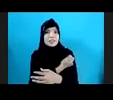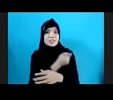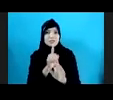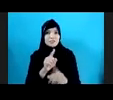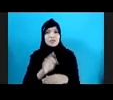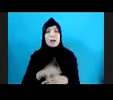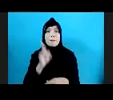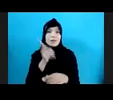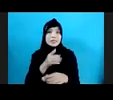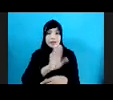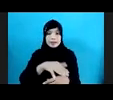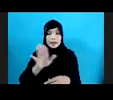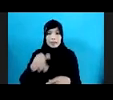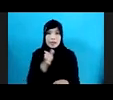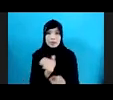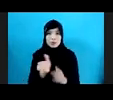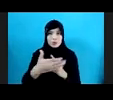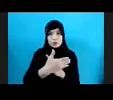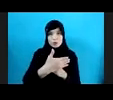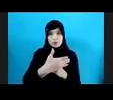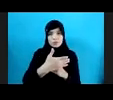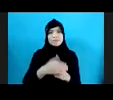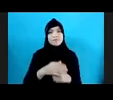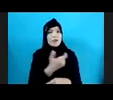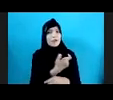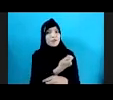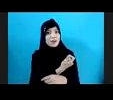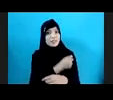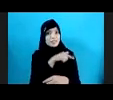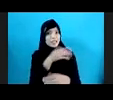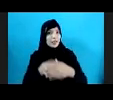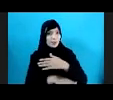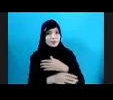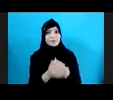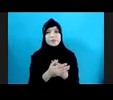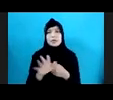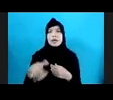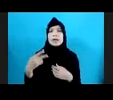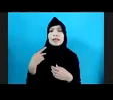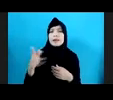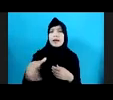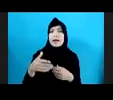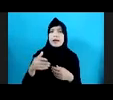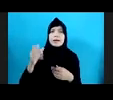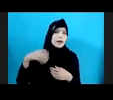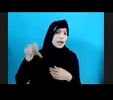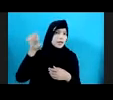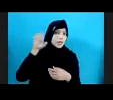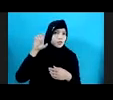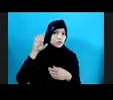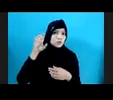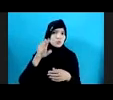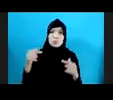anak Terlindungi Terhadap Vaksin Dan jangan lupa Bahwa kita juga Masih punya Isu-isu Terkait dengan Anak